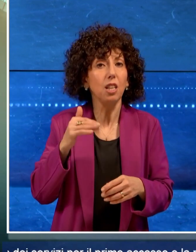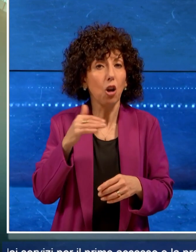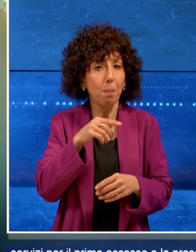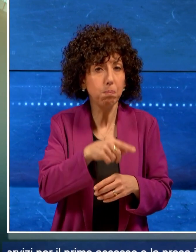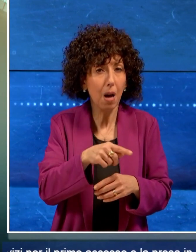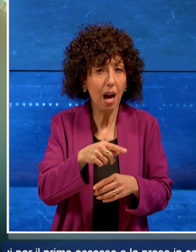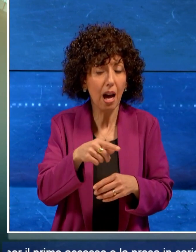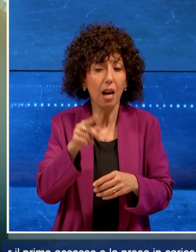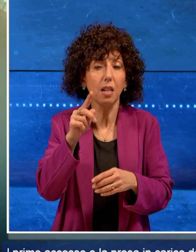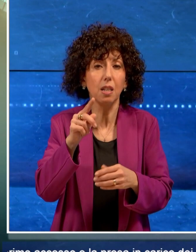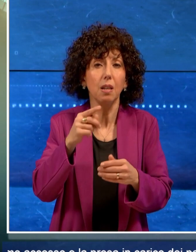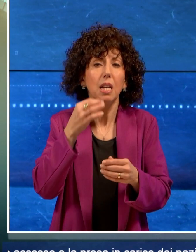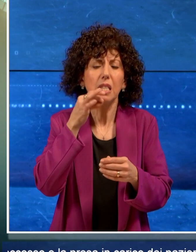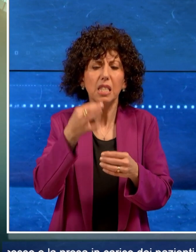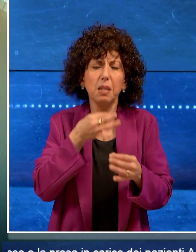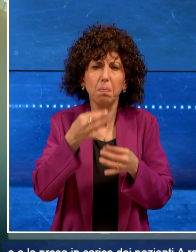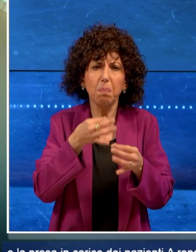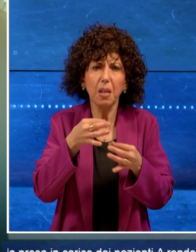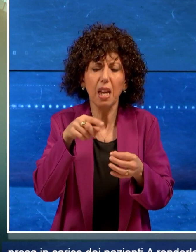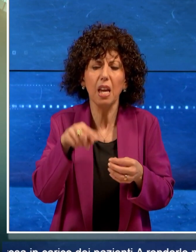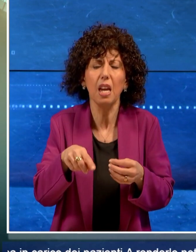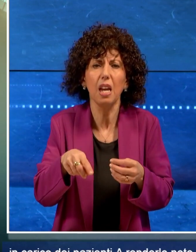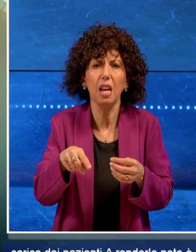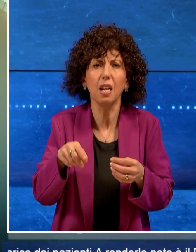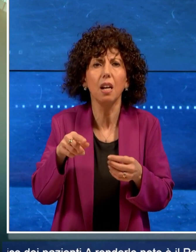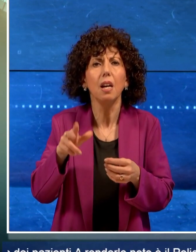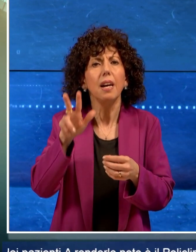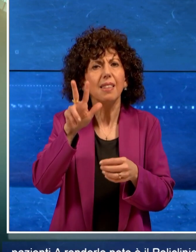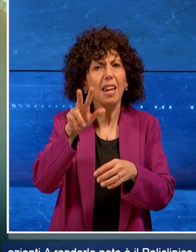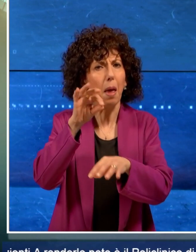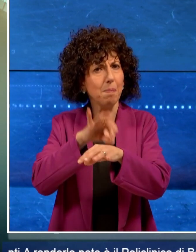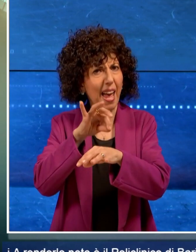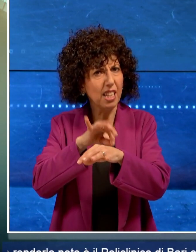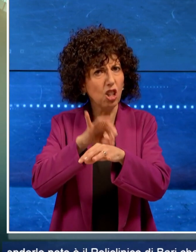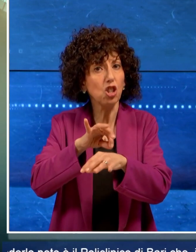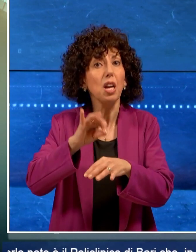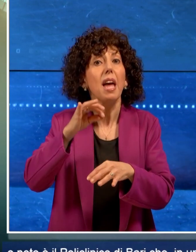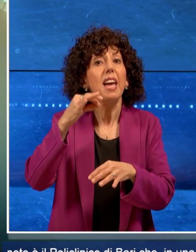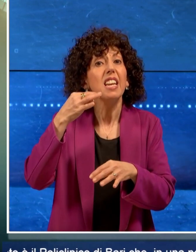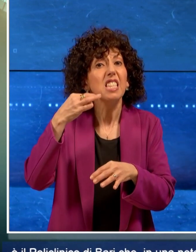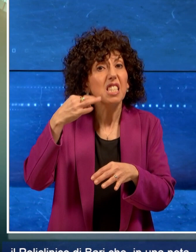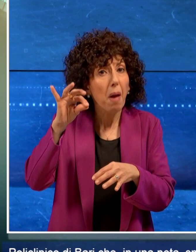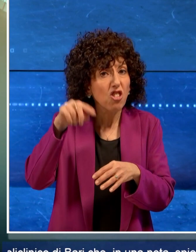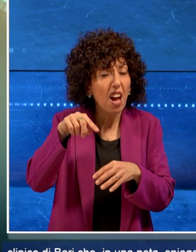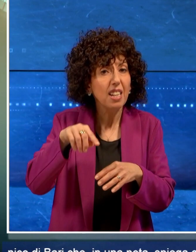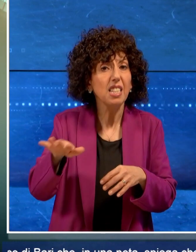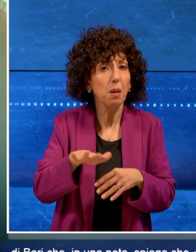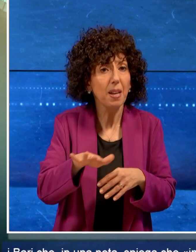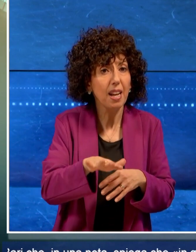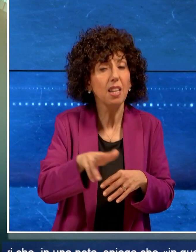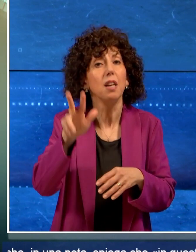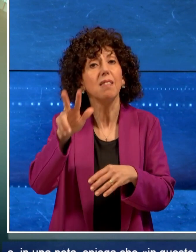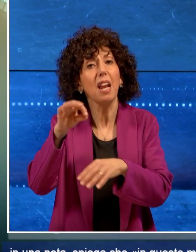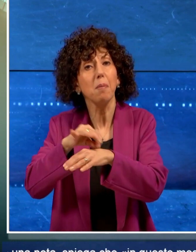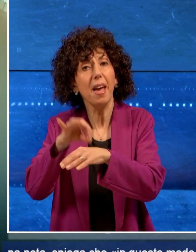Bari che in una nota spiega in questo modo i tre medici specialisti in pediatria e i tre